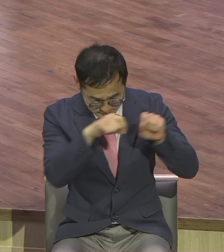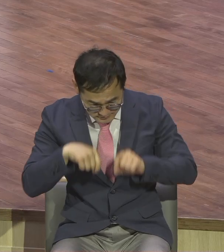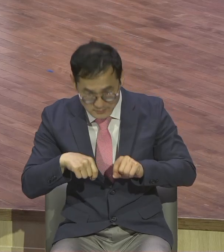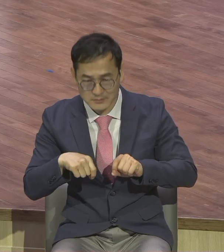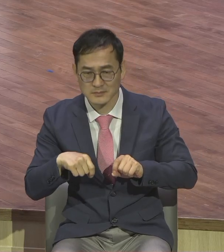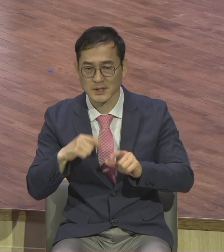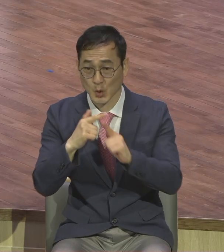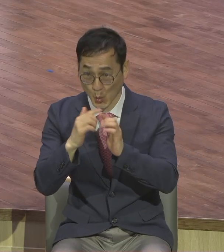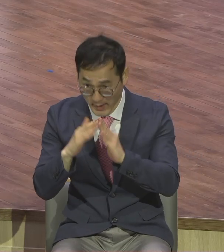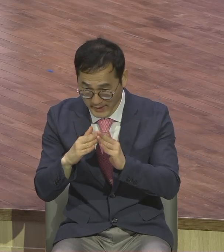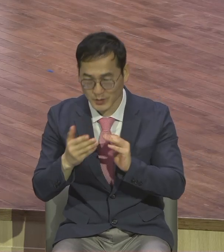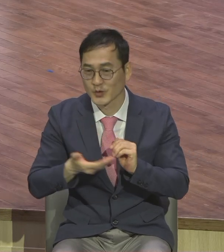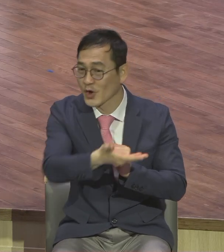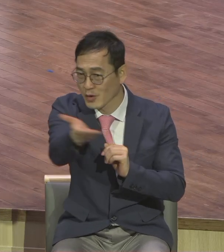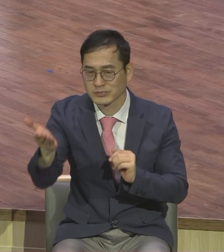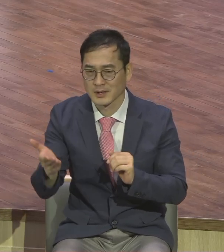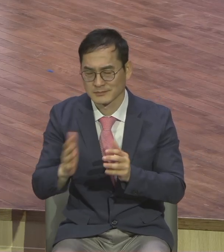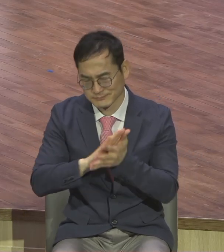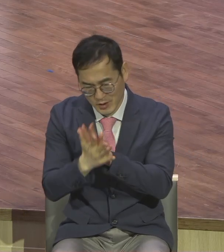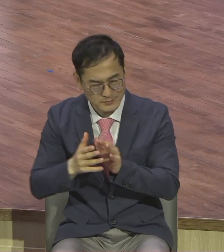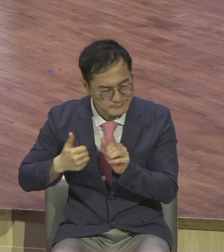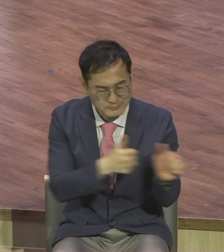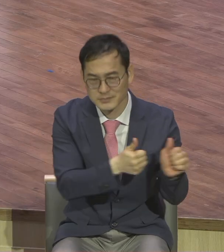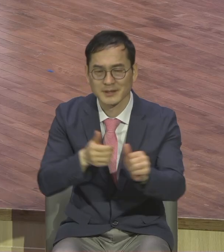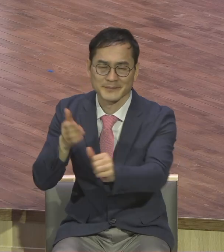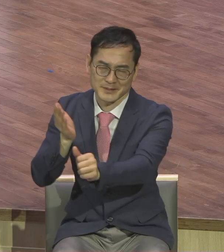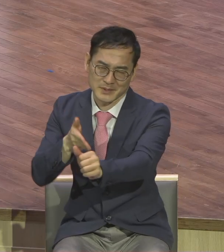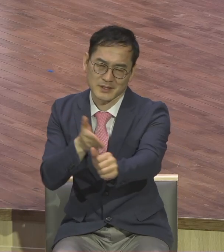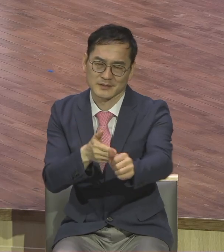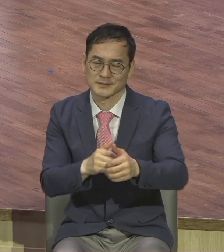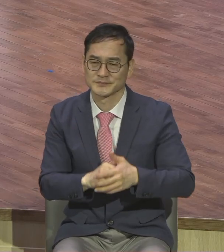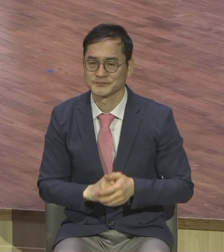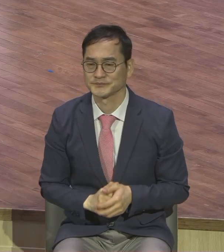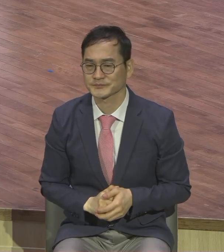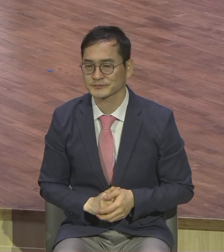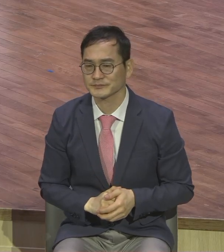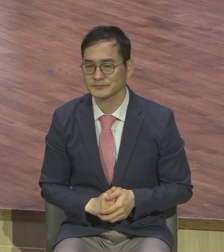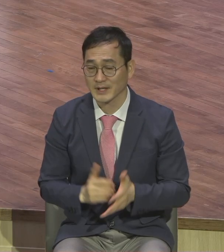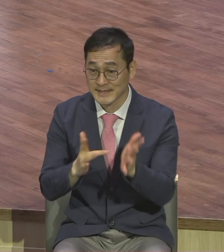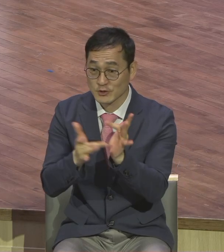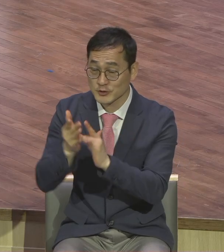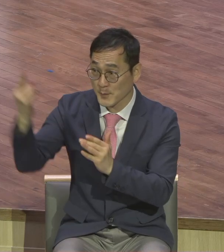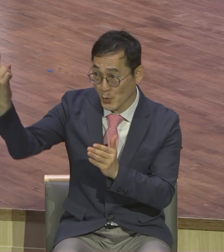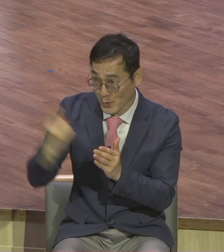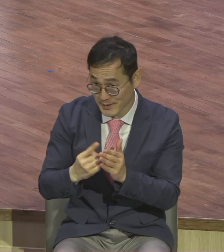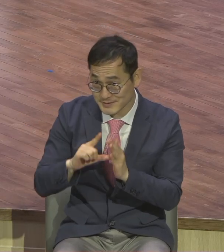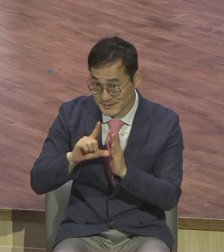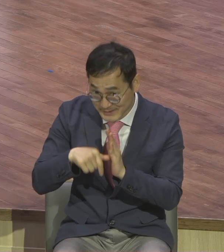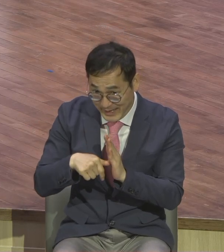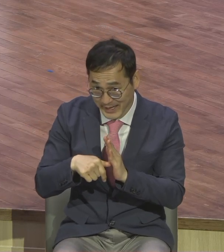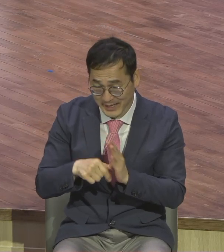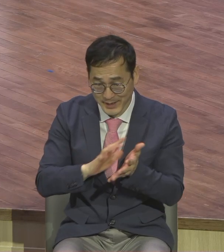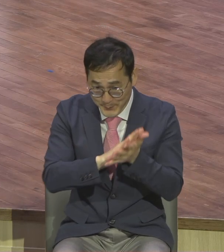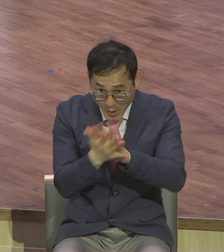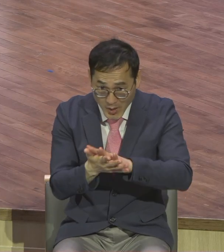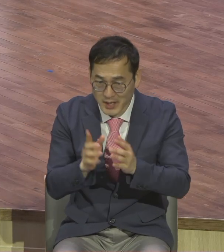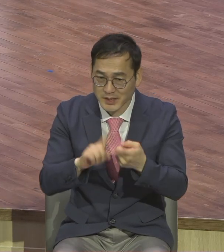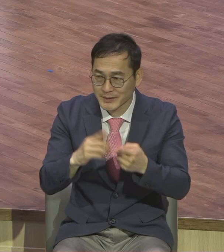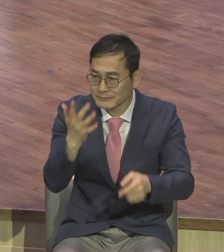예수님이 오셨을 당시에도 이런 변화 맹시에 빠져있는